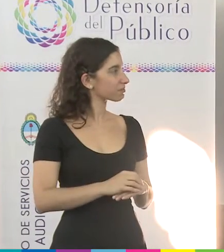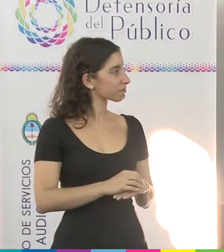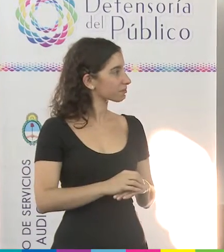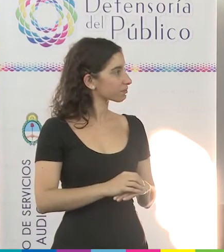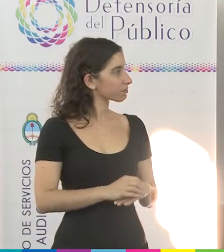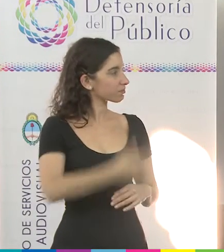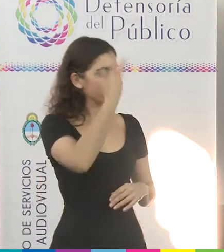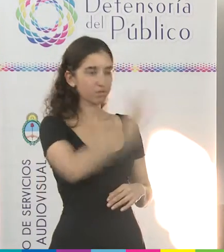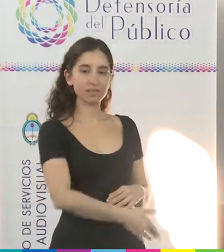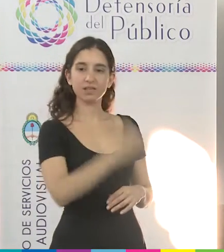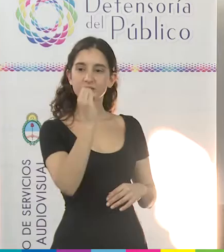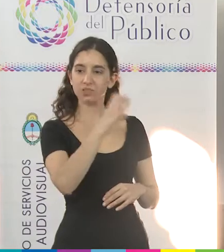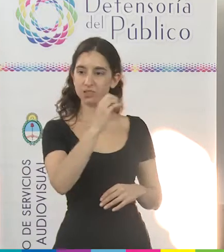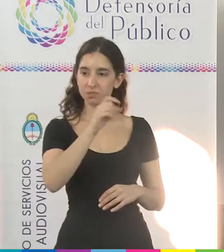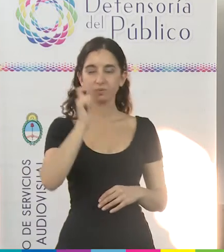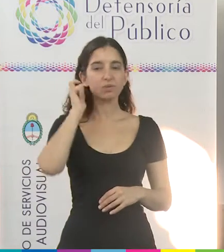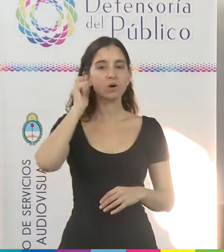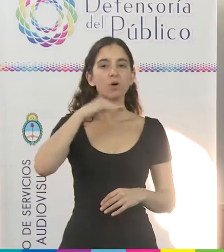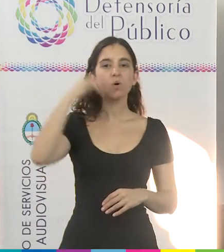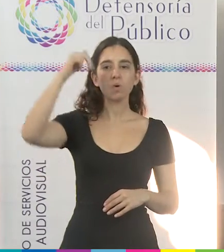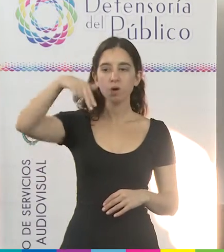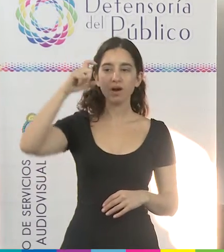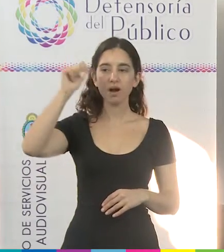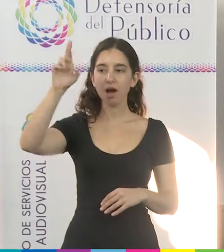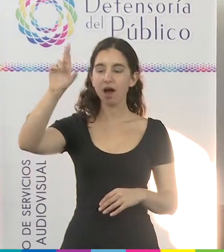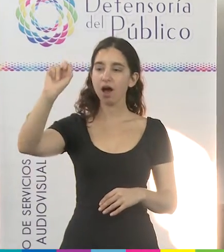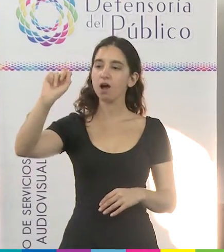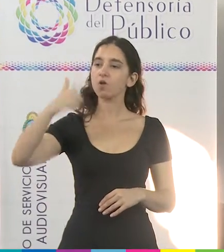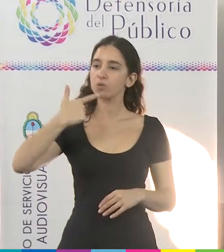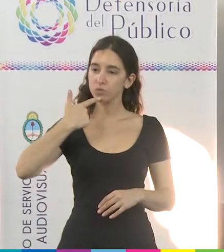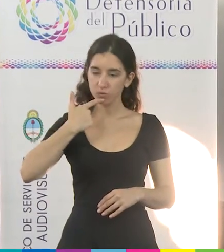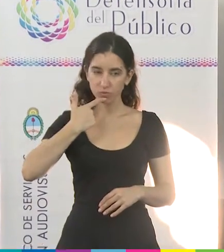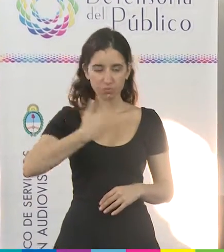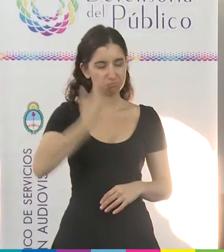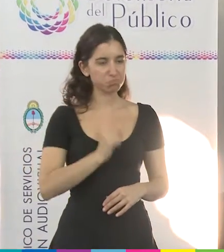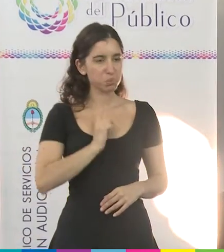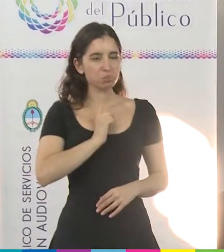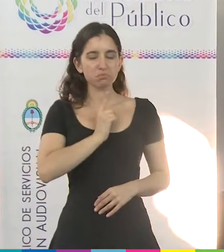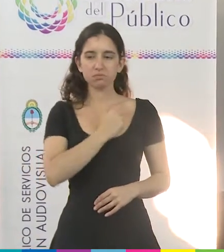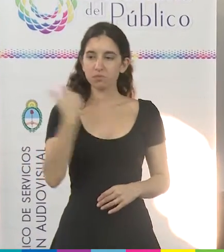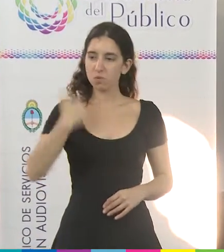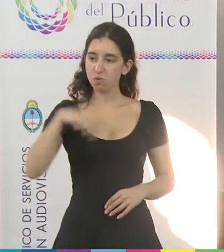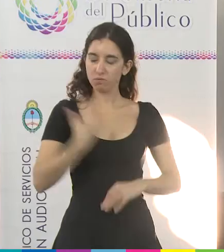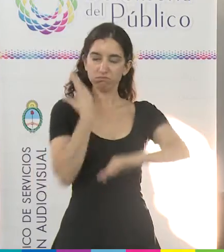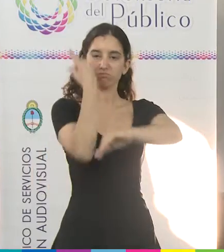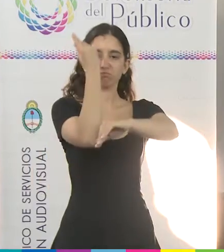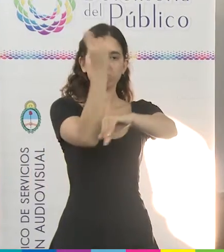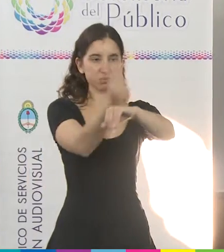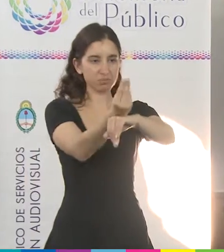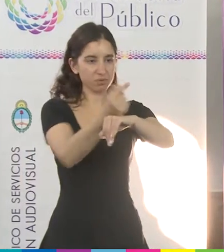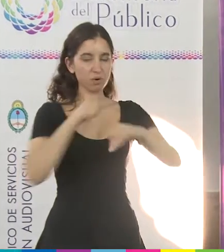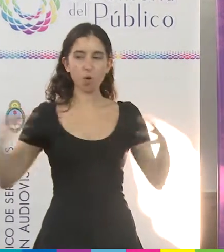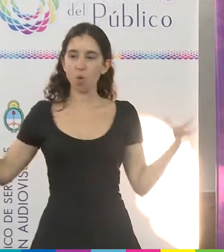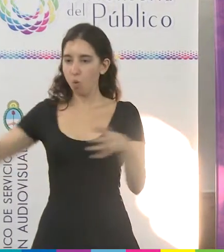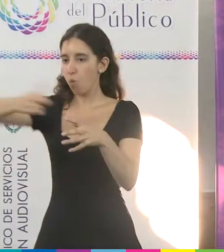Bueno, mi nombre es Juan Carlos Dimo Dunio y tengo el honor de representar en esta locución al grupo